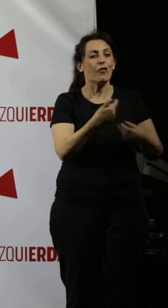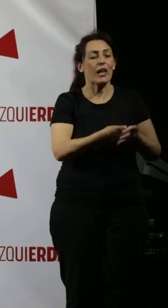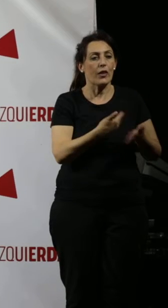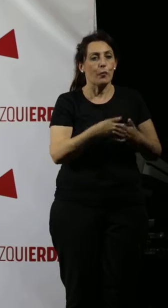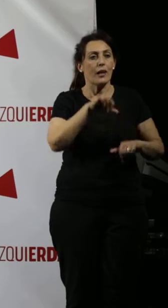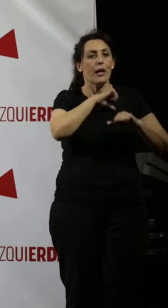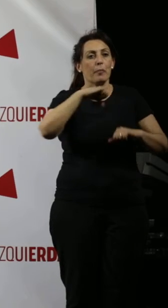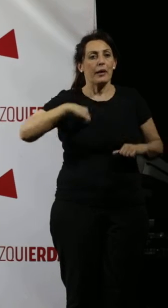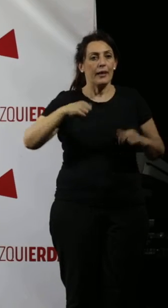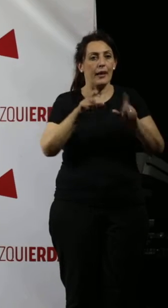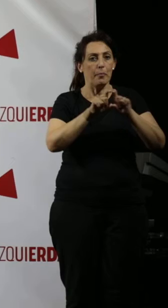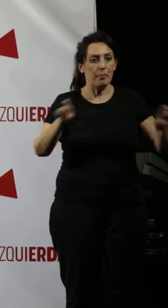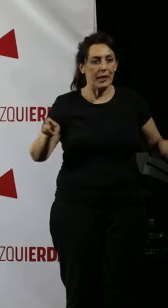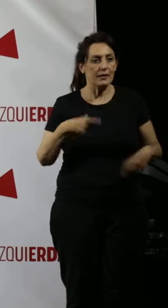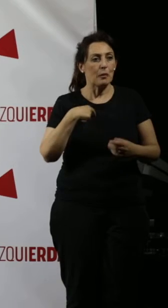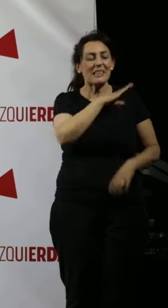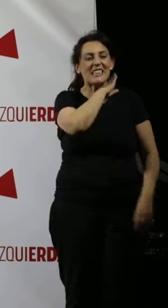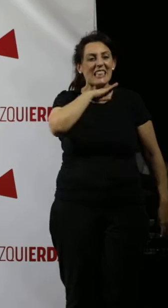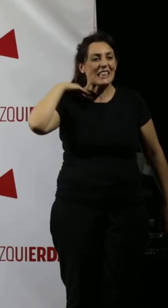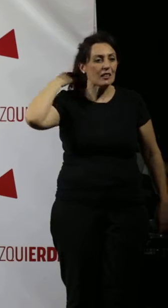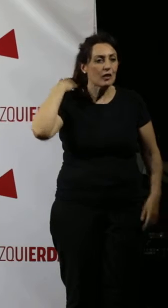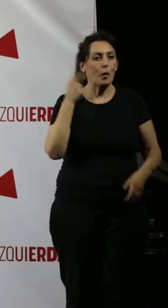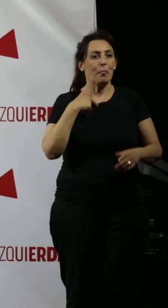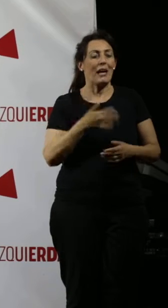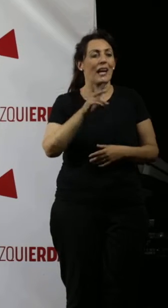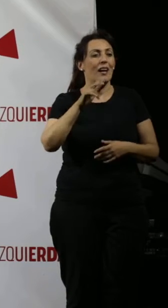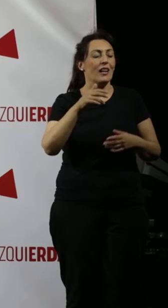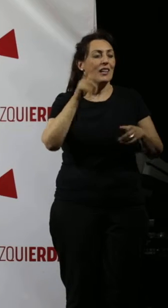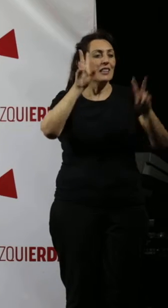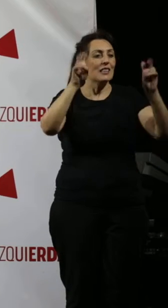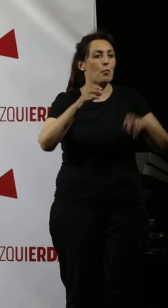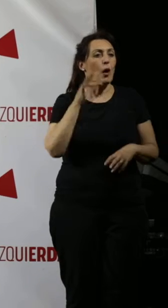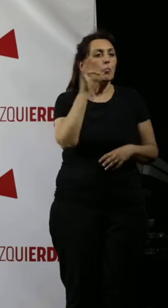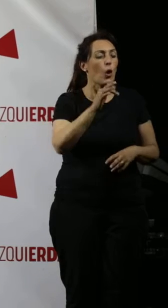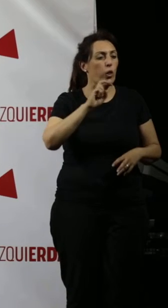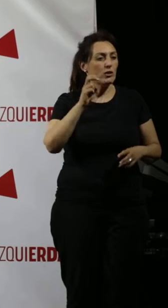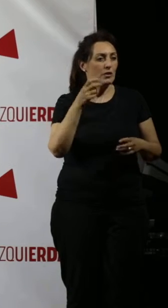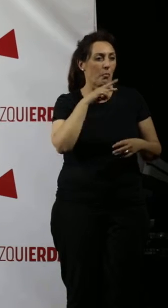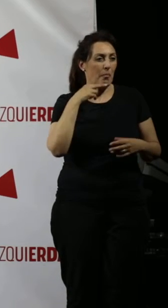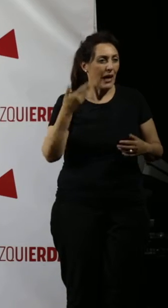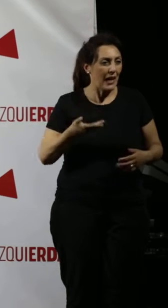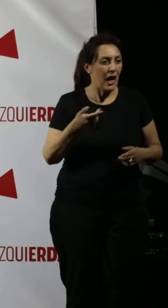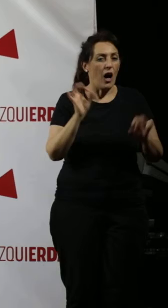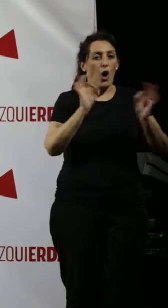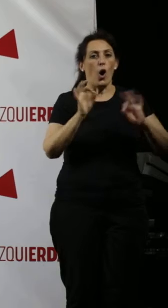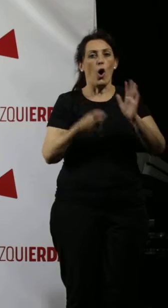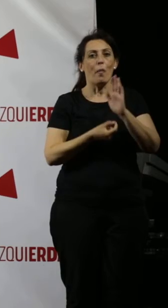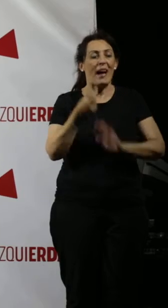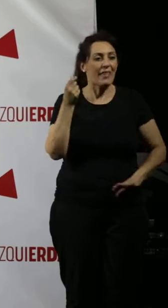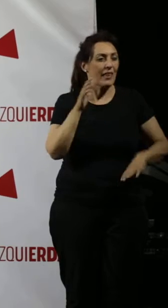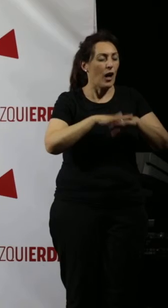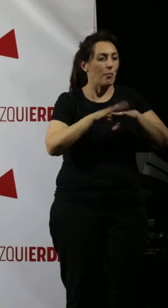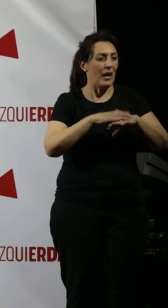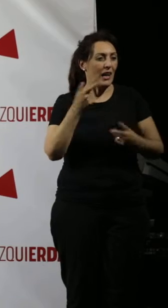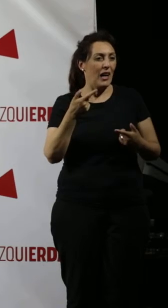privaticen empresas para entrar a deshuello a sacar las pluralías de la ciudad de Córdoba. Y piden intervención y medidas para que se